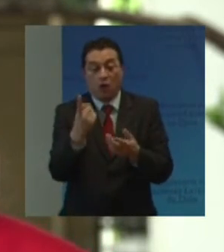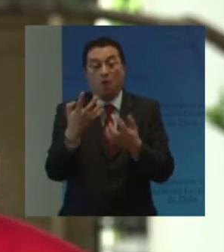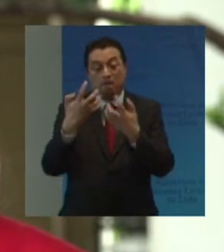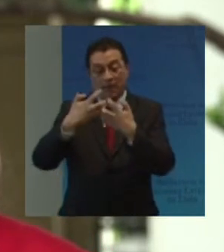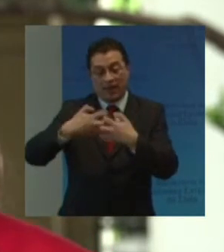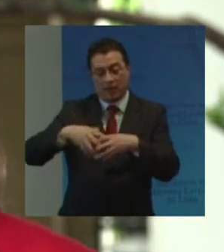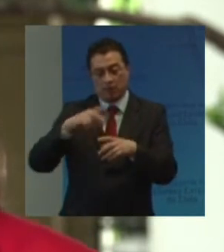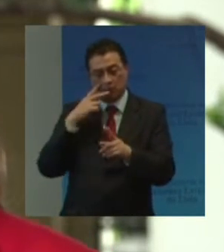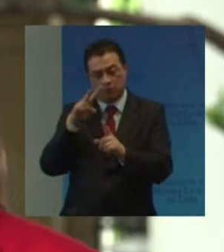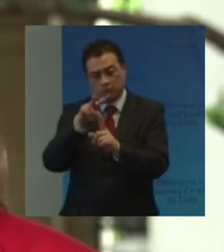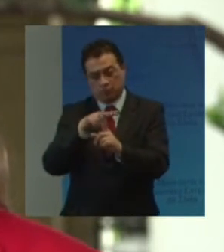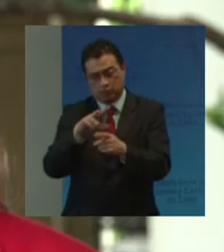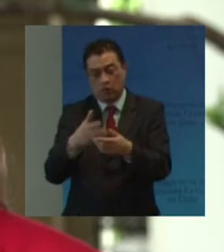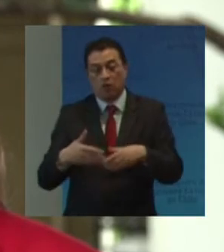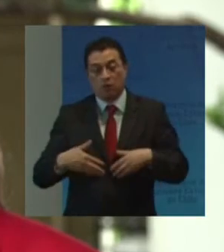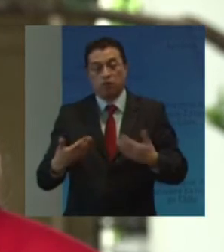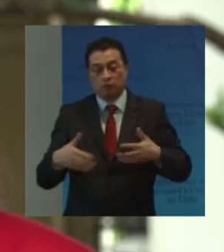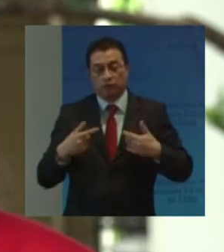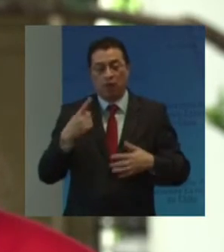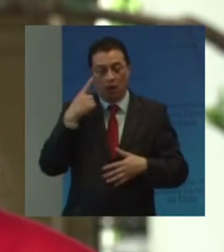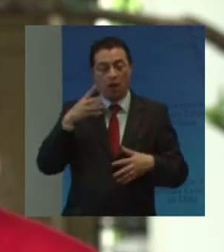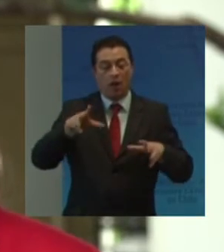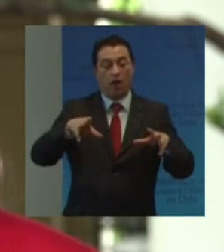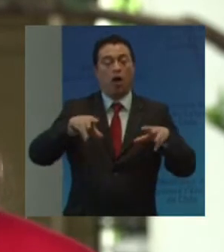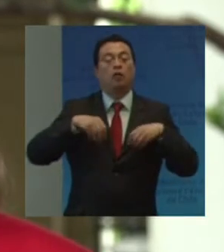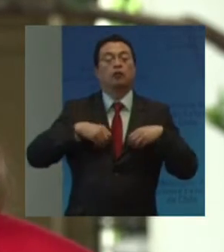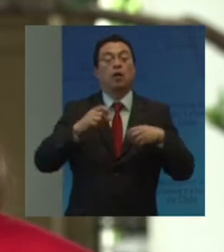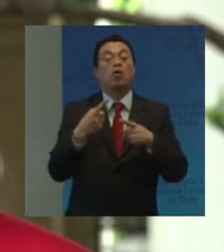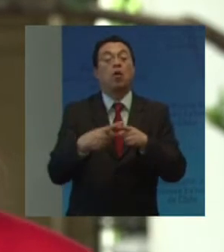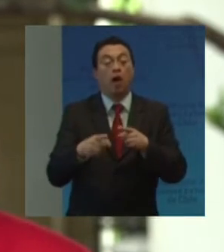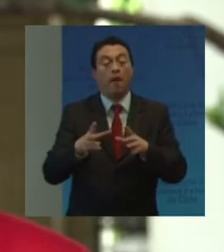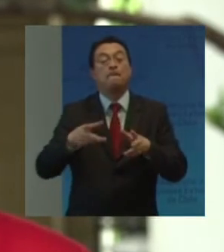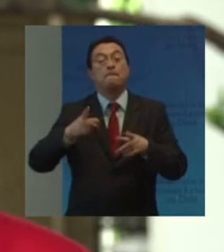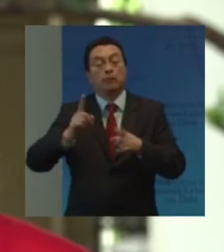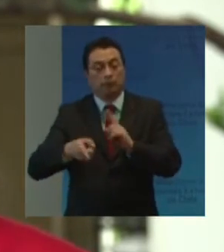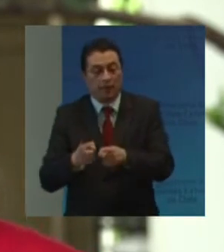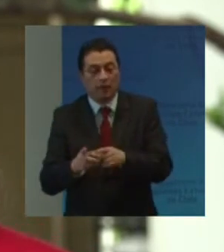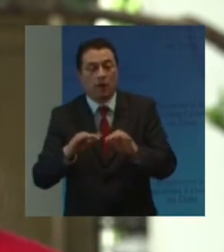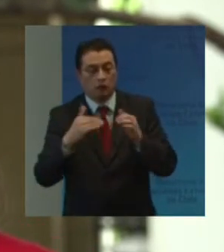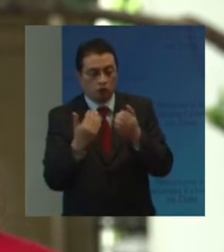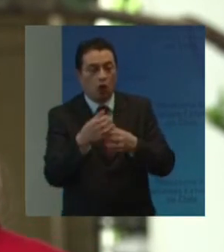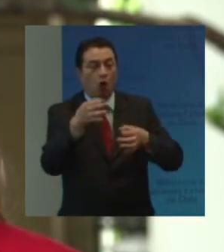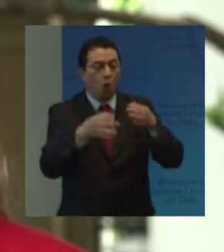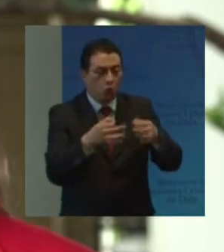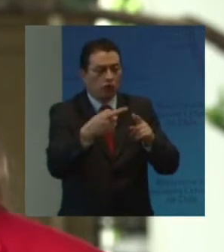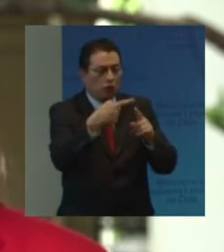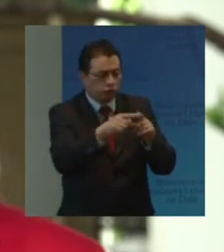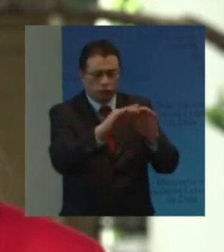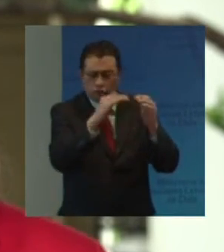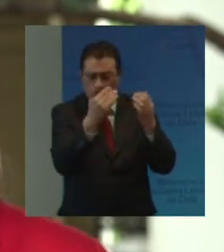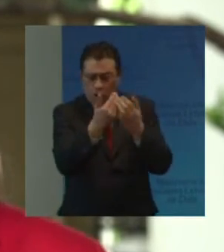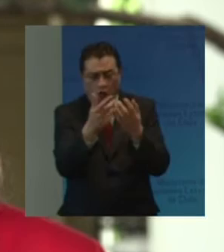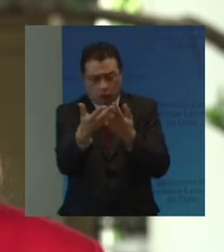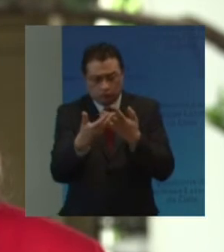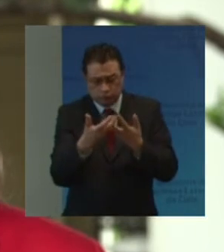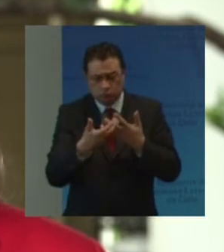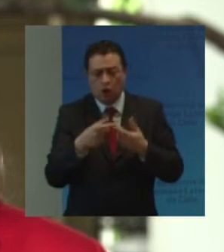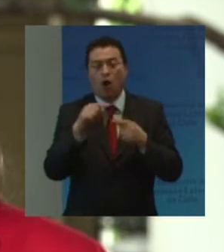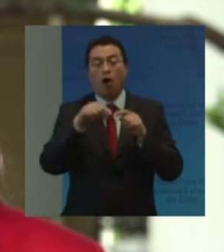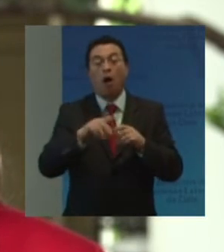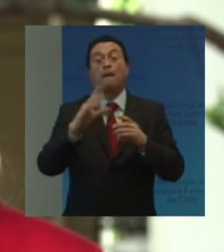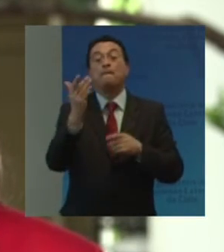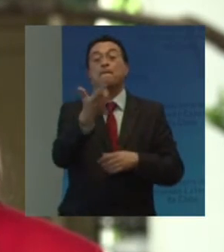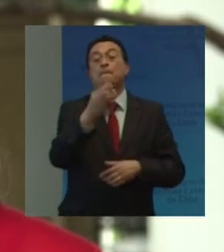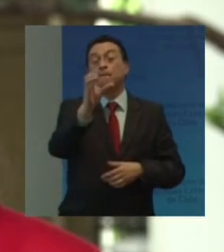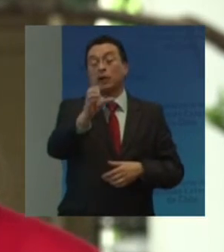De monitoreo Que impulsa La adopción De una serie De medidas Administrativas Legislativas Judiciales Y de toda índole Para colocar A las personas